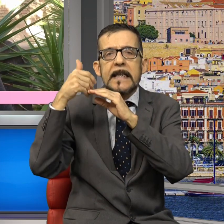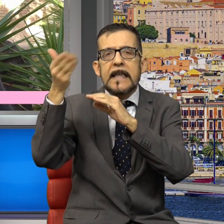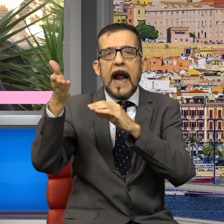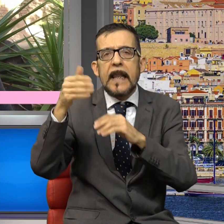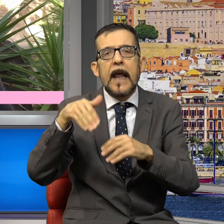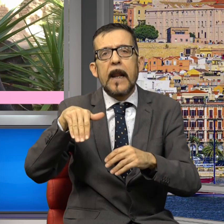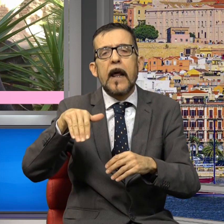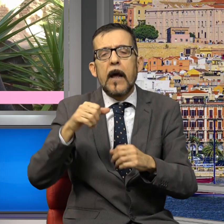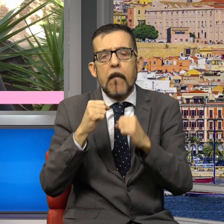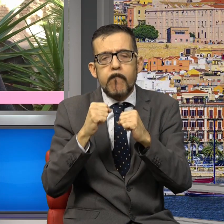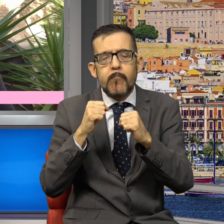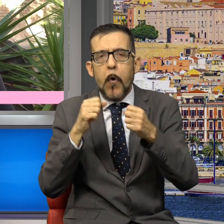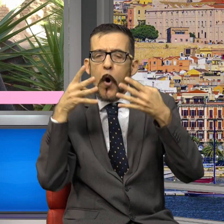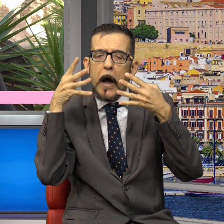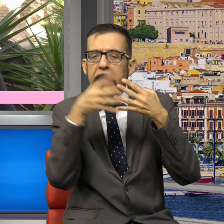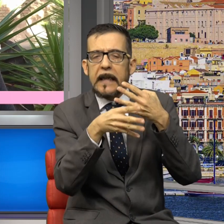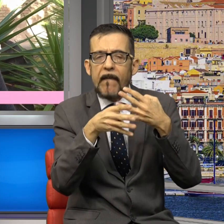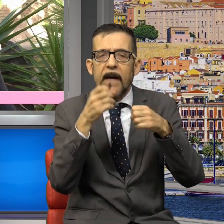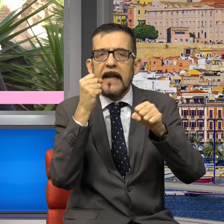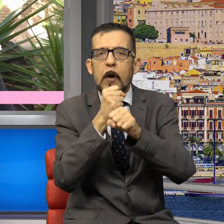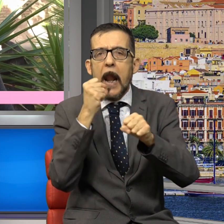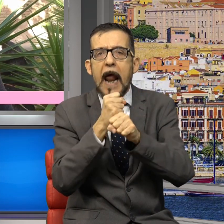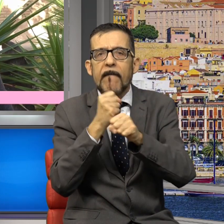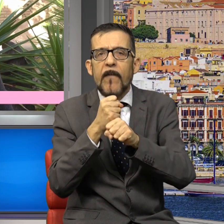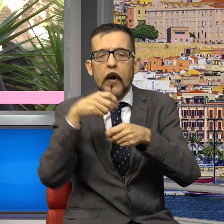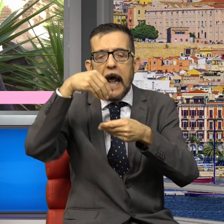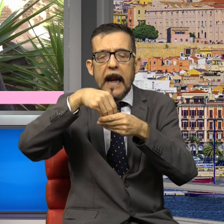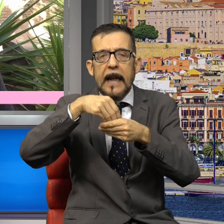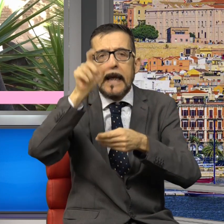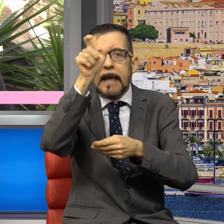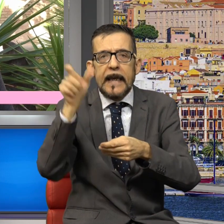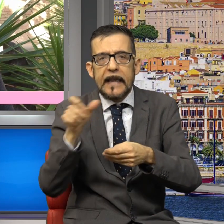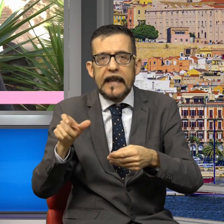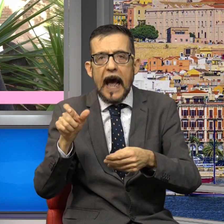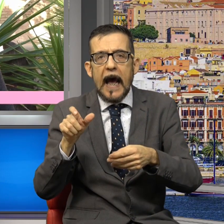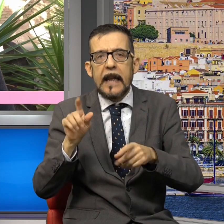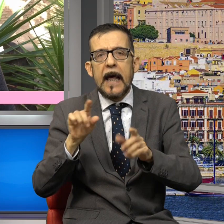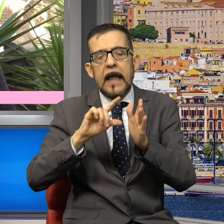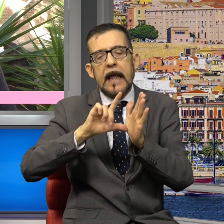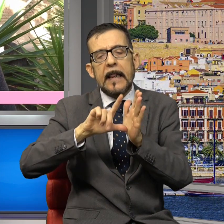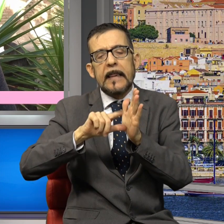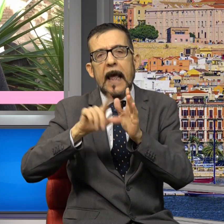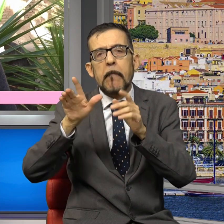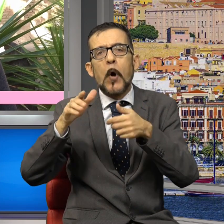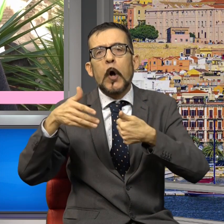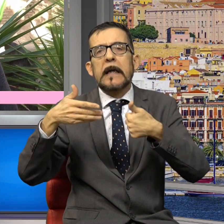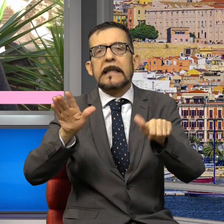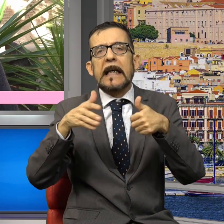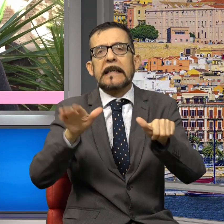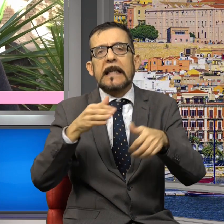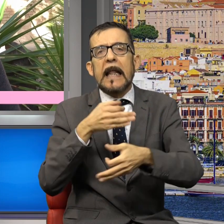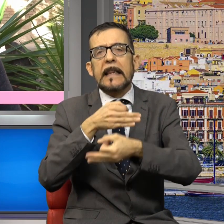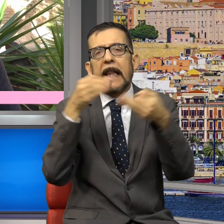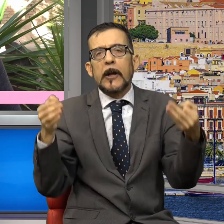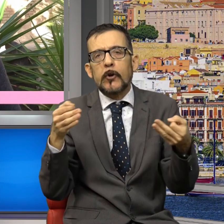attraverso questa legge lavorare in Italia per un periodo di 60 giorni con un permesso